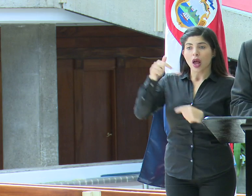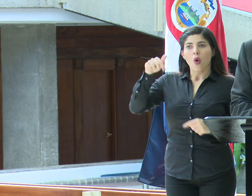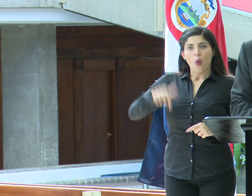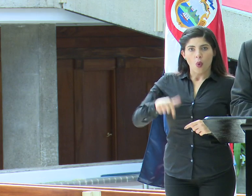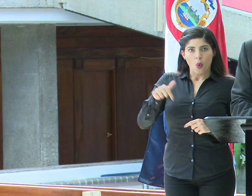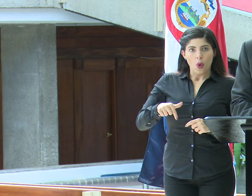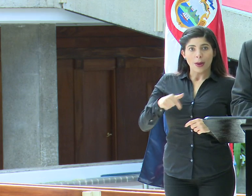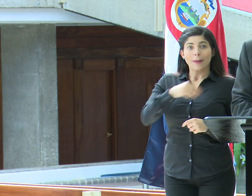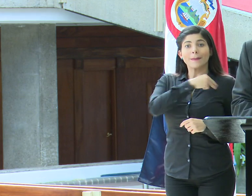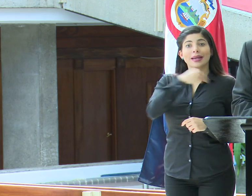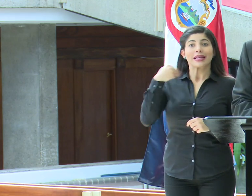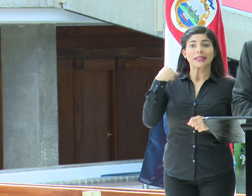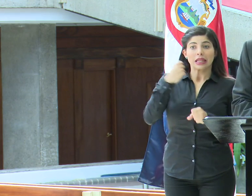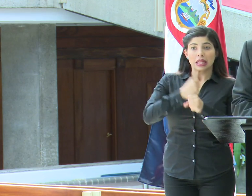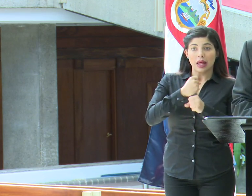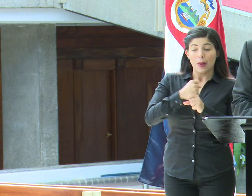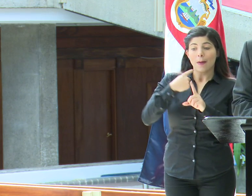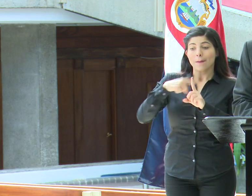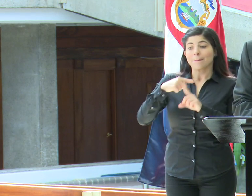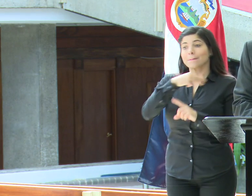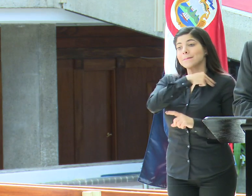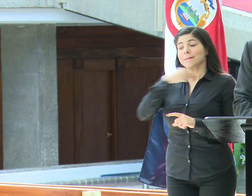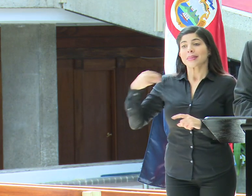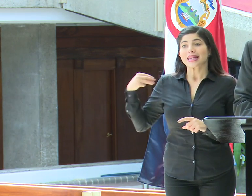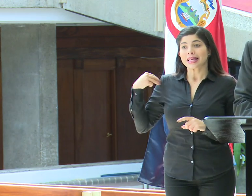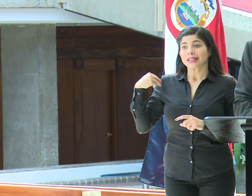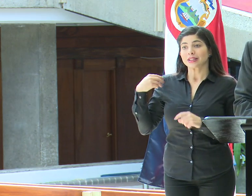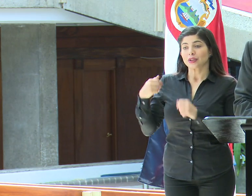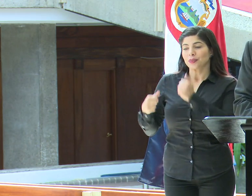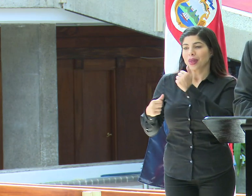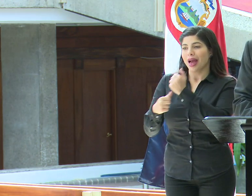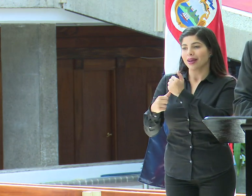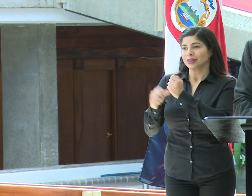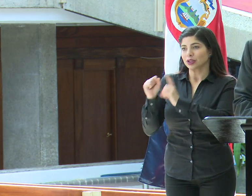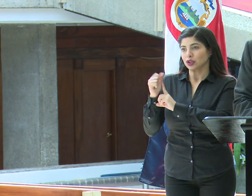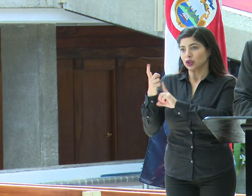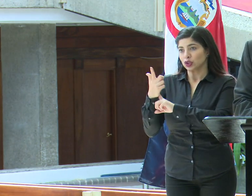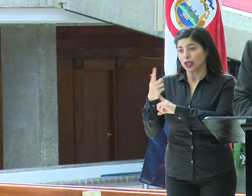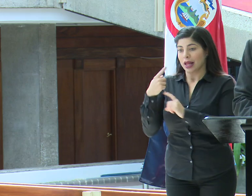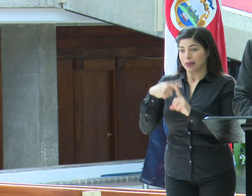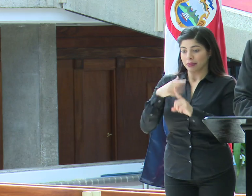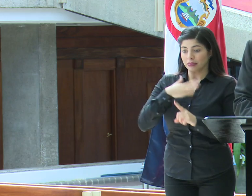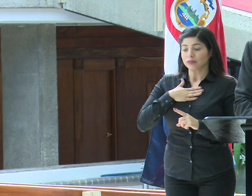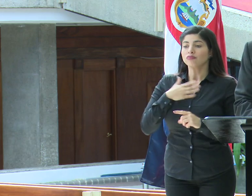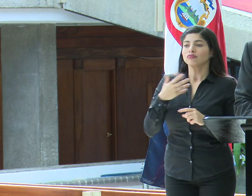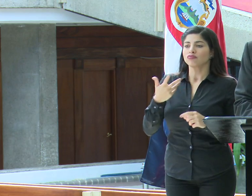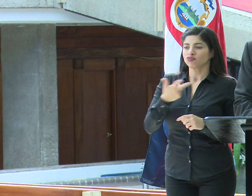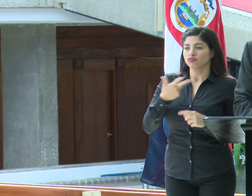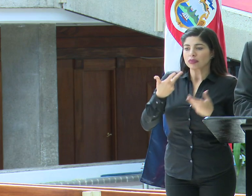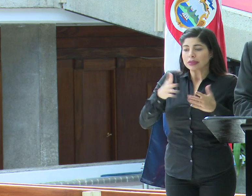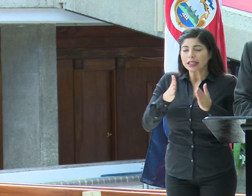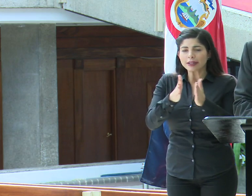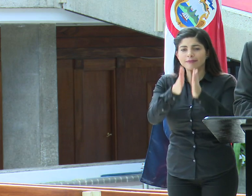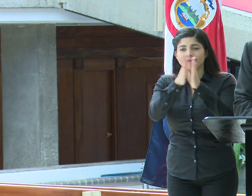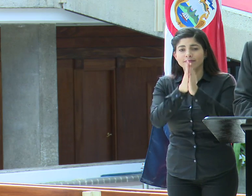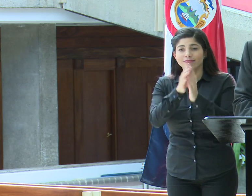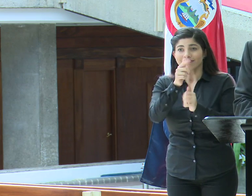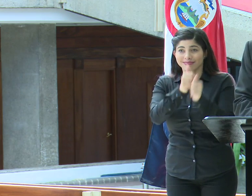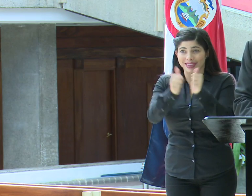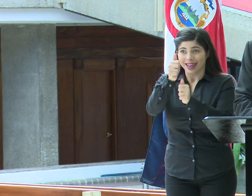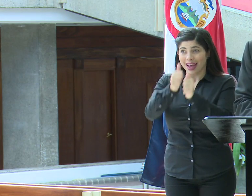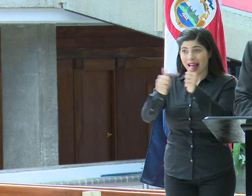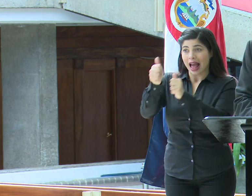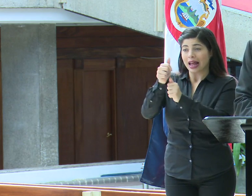tanto la ministra de Trabajo como el ministro de Asistencia Social y este servidor hemos solicitado a los diferentes jerarcas